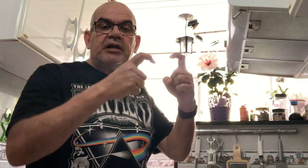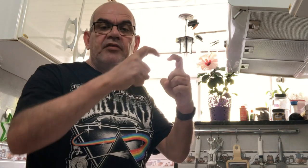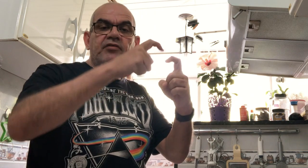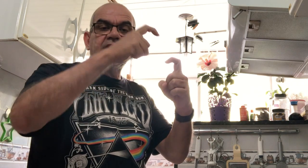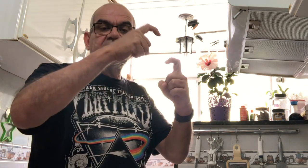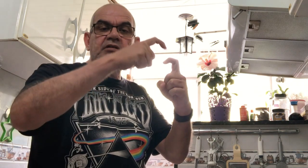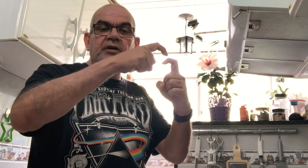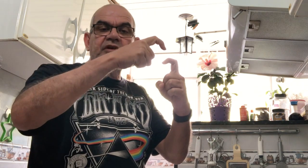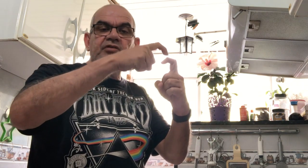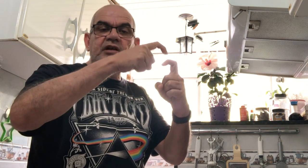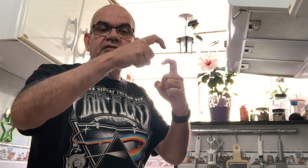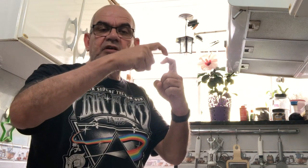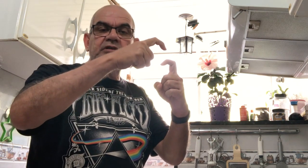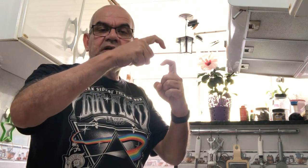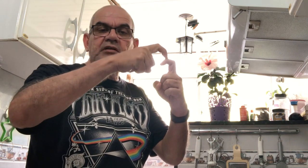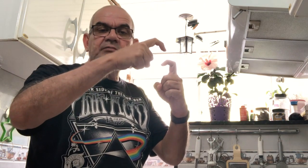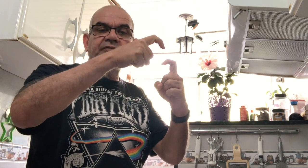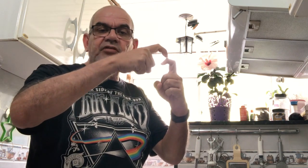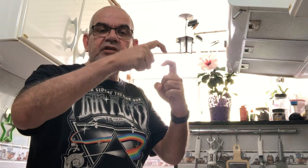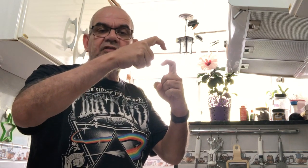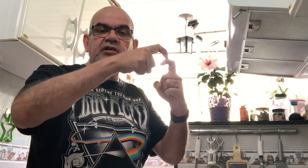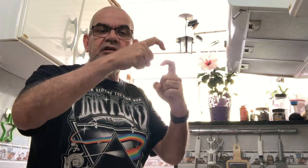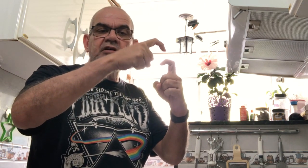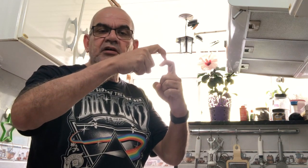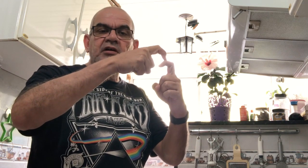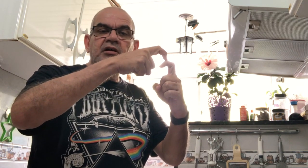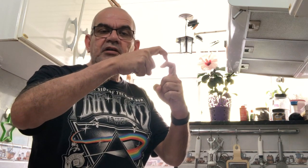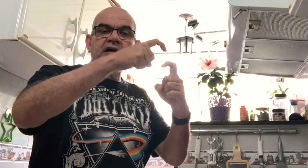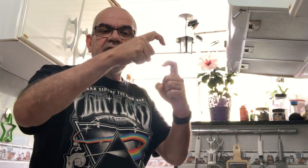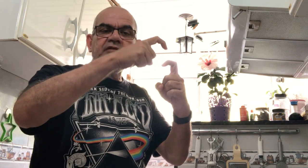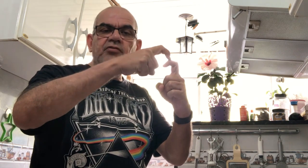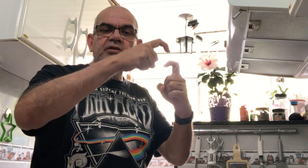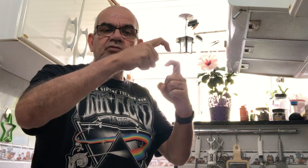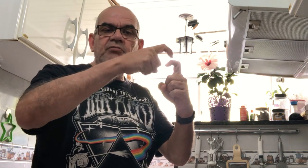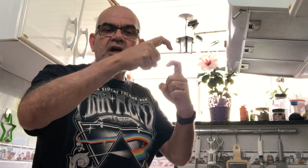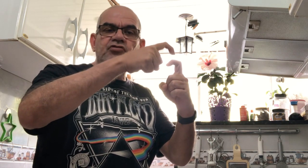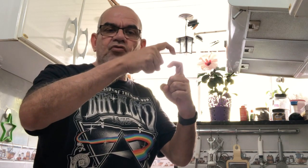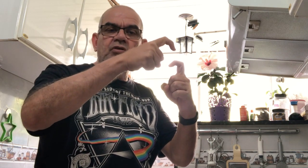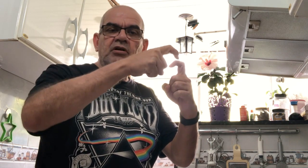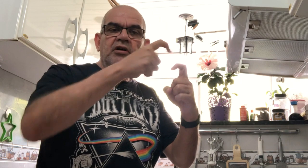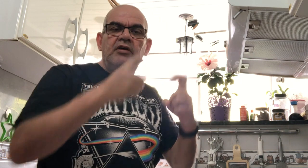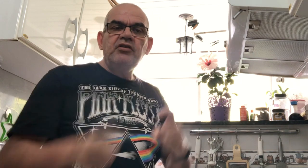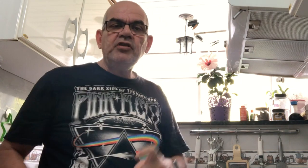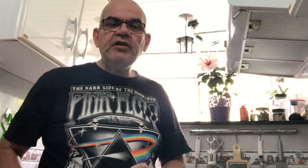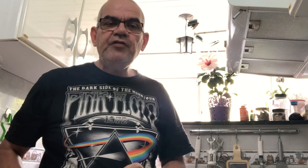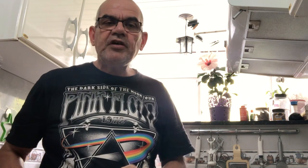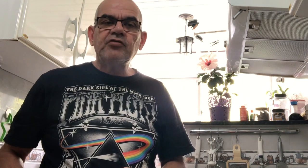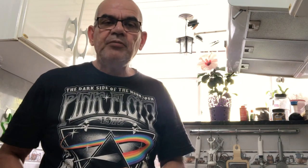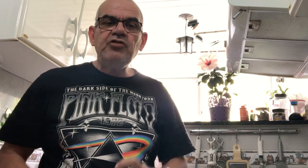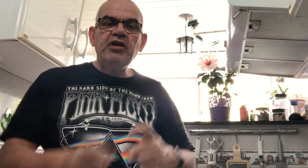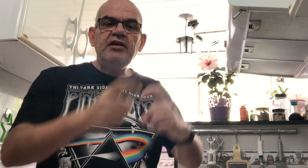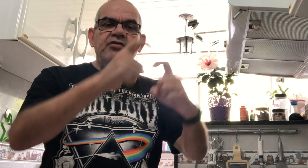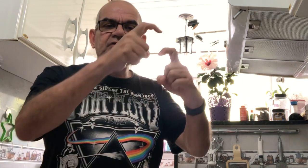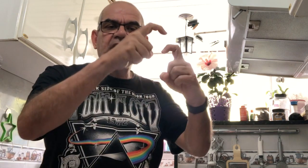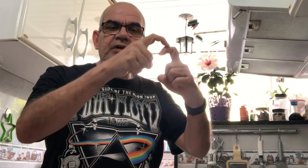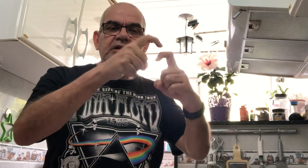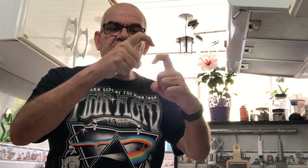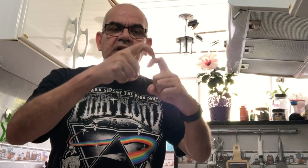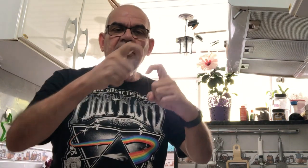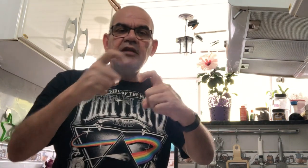Parece assim que está dando uma vacinação, né? Uma vacinazinha, tá? Esse é sinal de médico. Se você fizer somente esse sinal aqui, ele